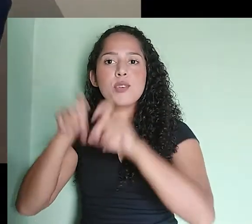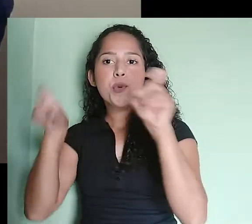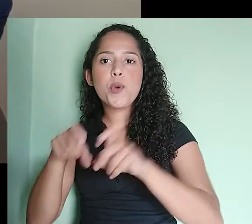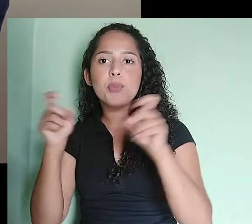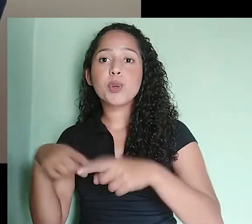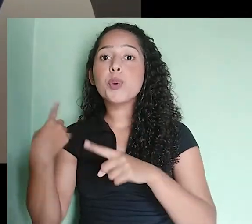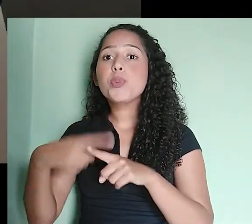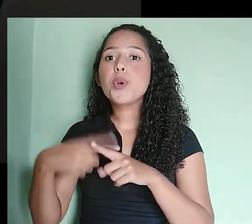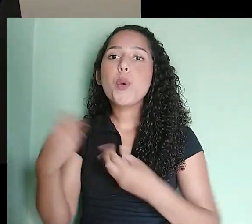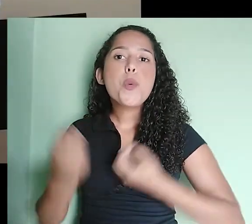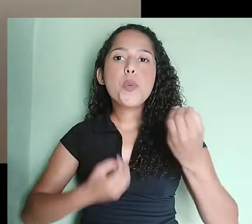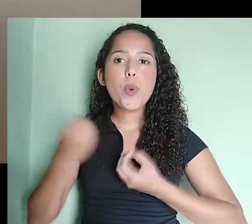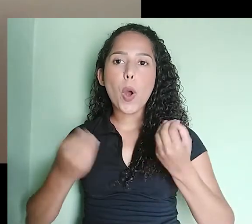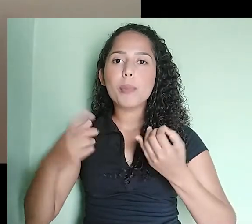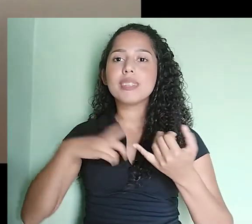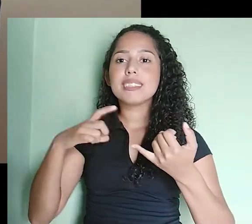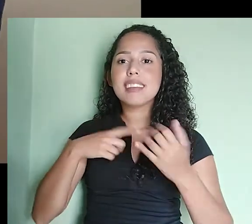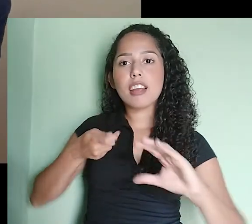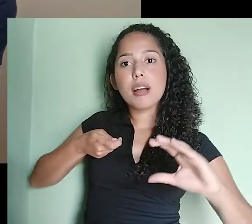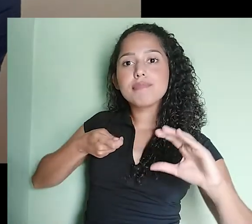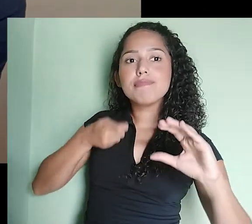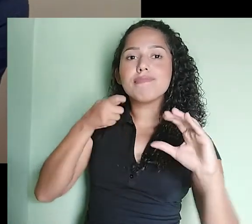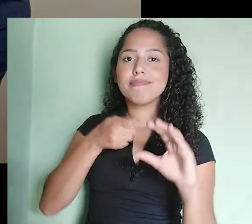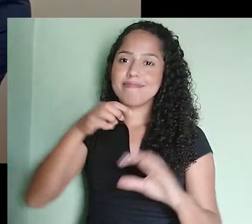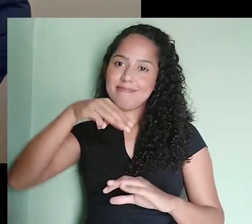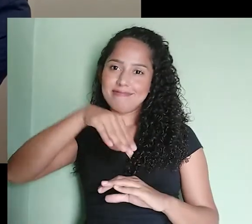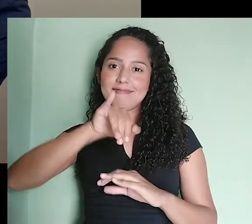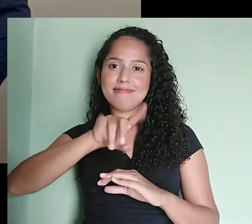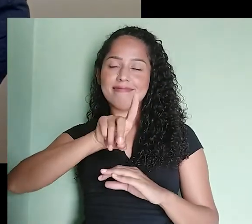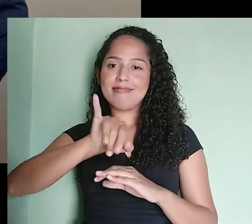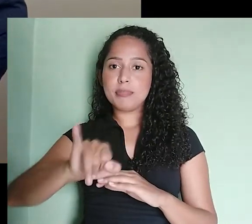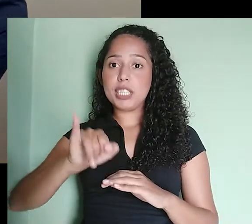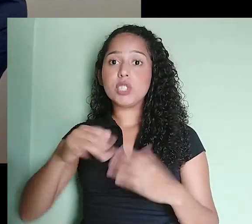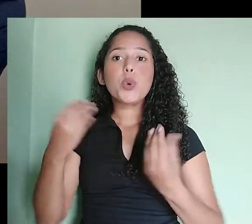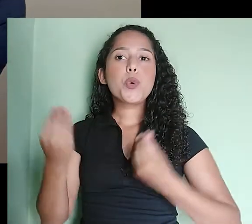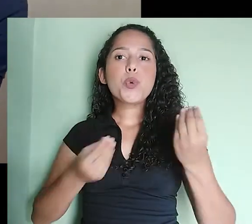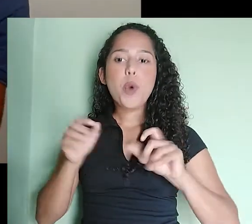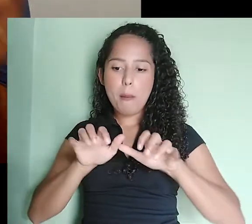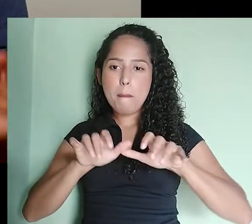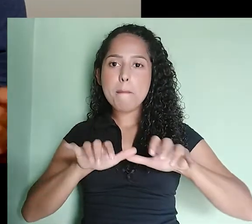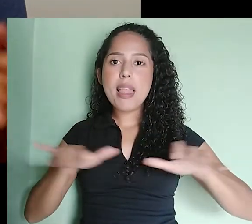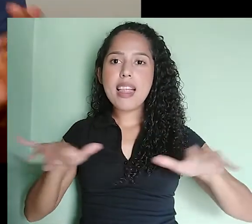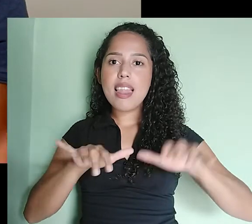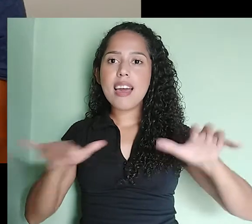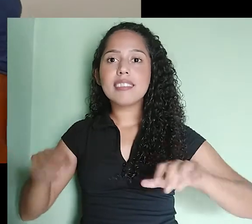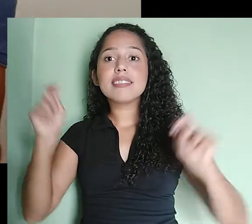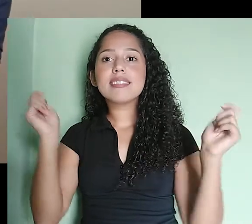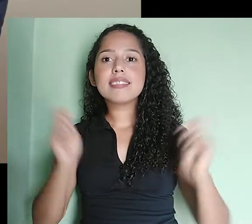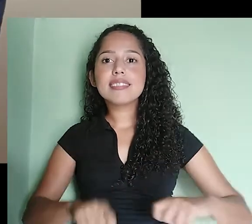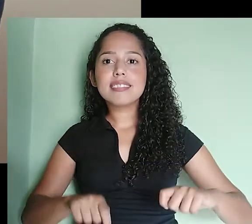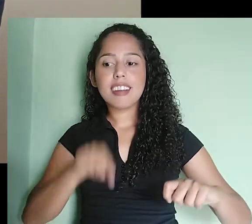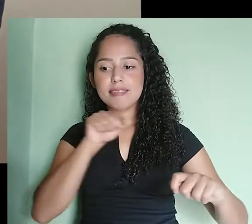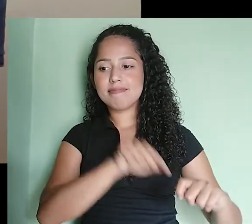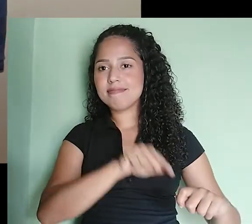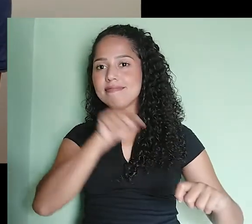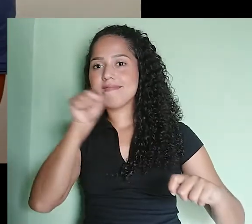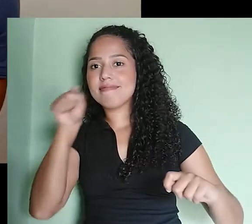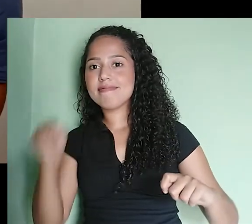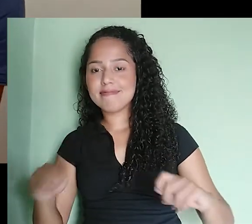conexão MIDI que você tem aqui atrás. Você vai fazer a conexão do seu teclado com a interface e a interface com o computador. Ou você